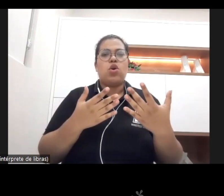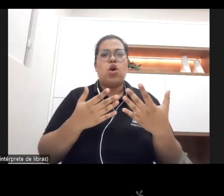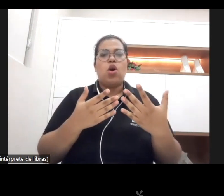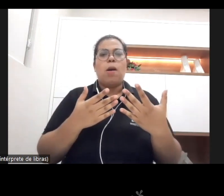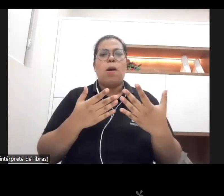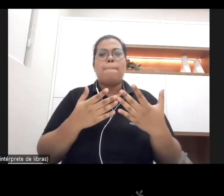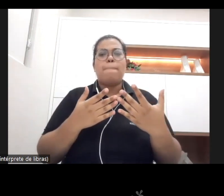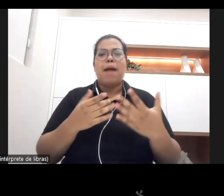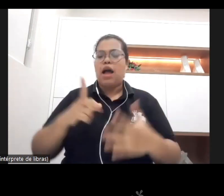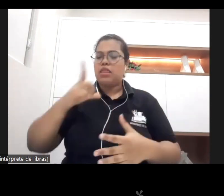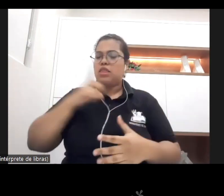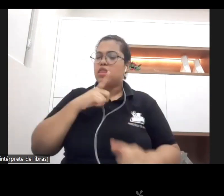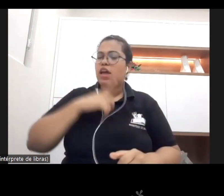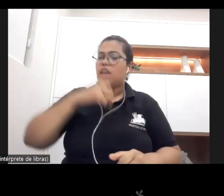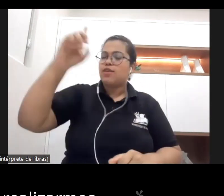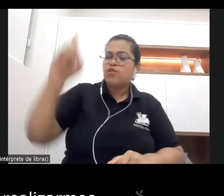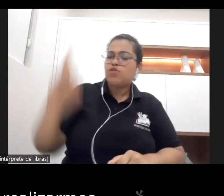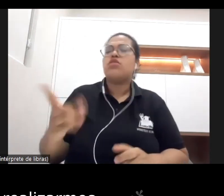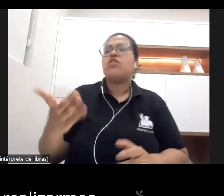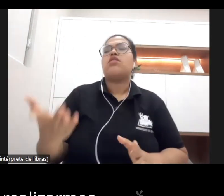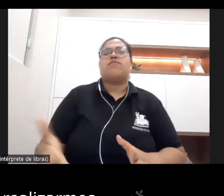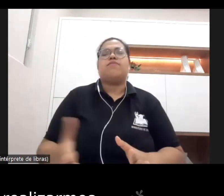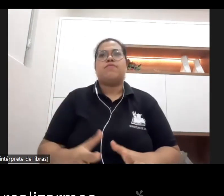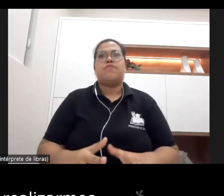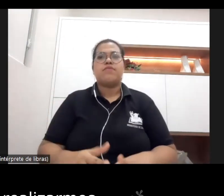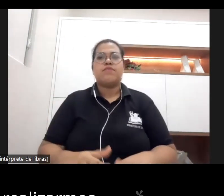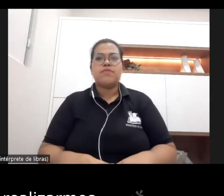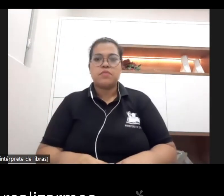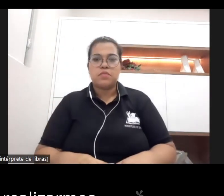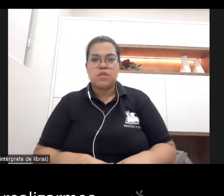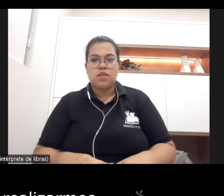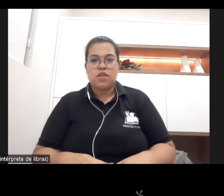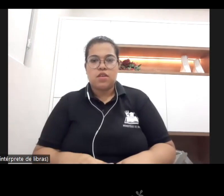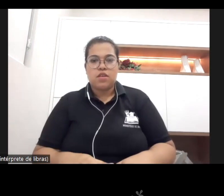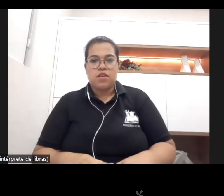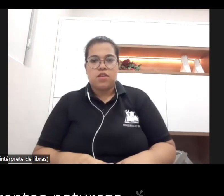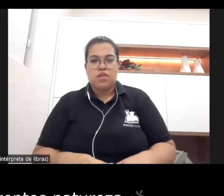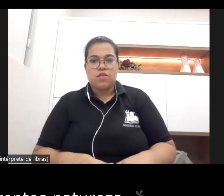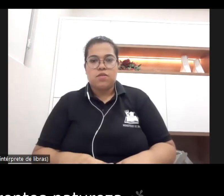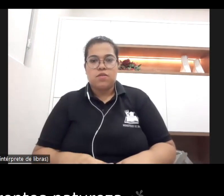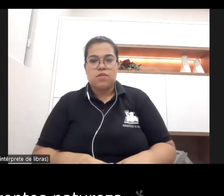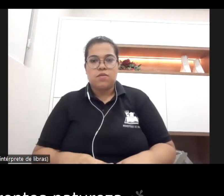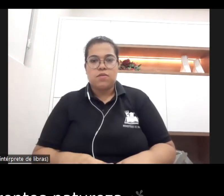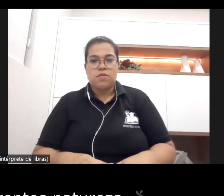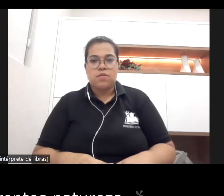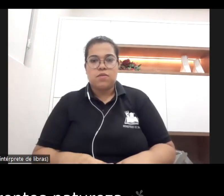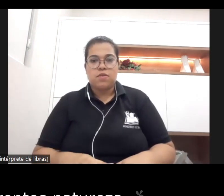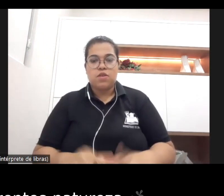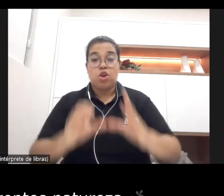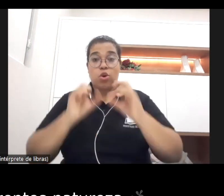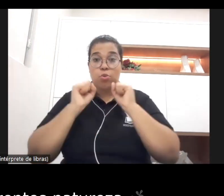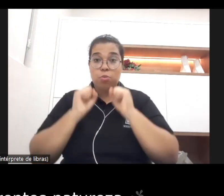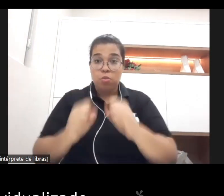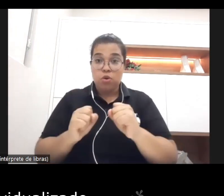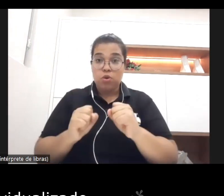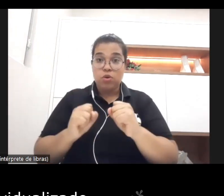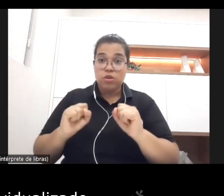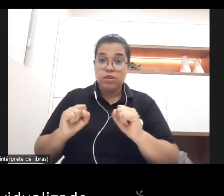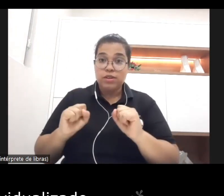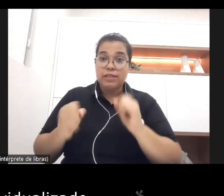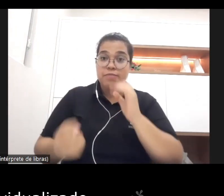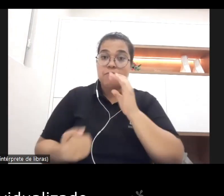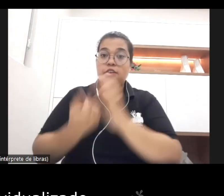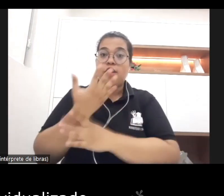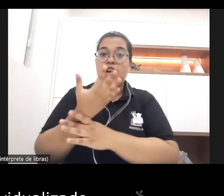a possibilidade de realizarmos atendimentos de diferente natureza e não